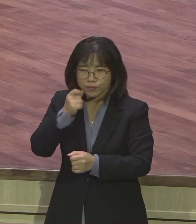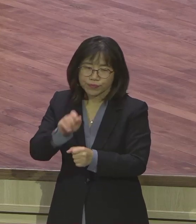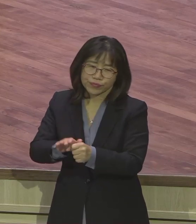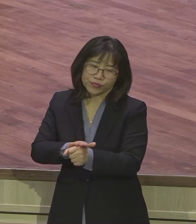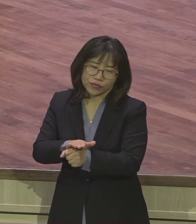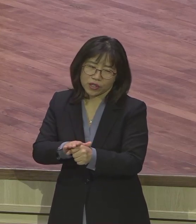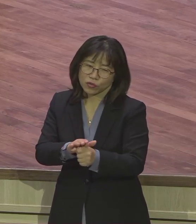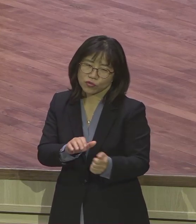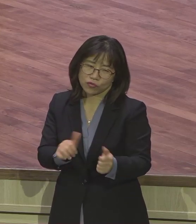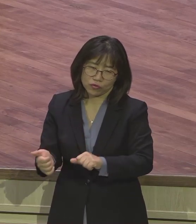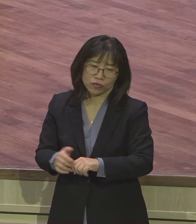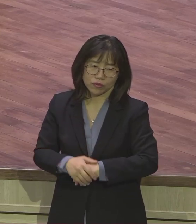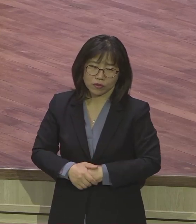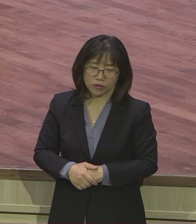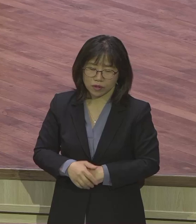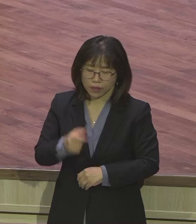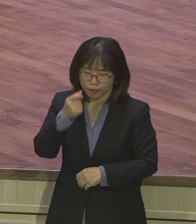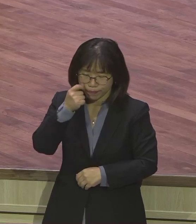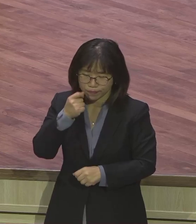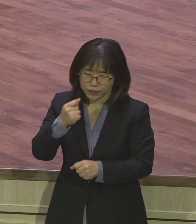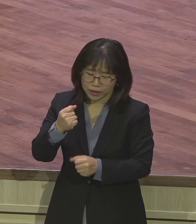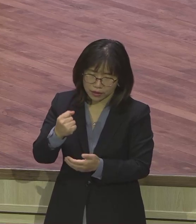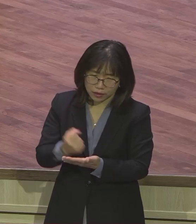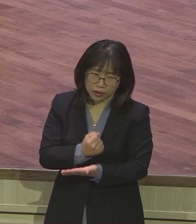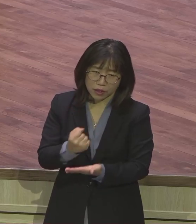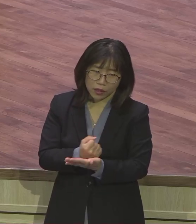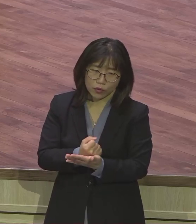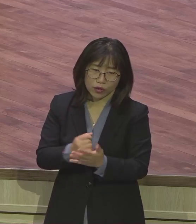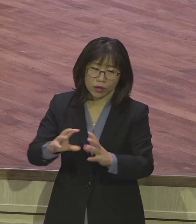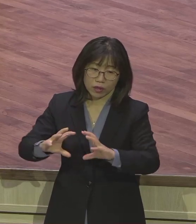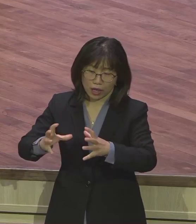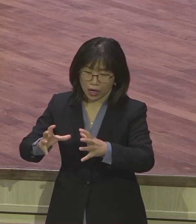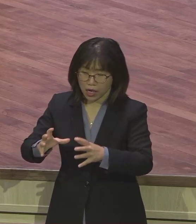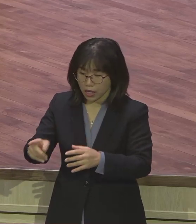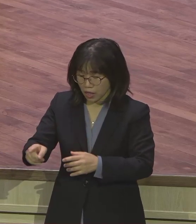너무너무 안타깝지요. 참 지옥 가는 눈에 다 보이니까.